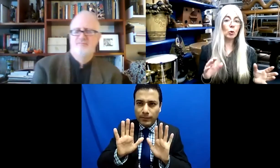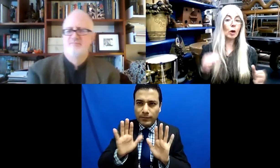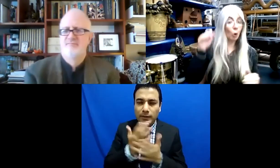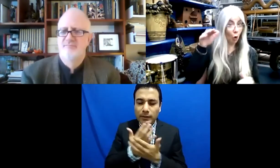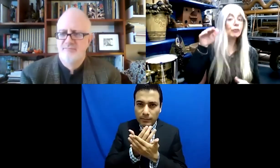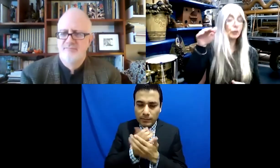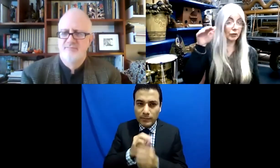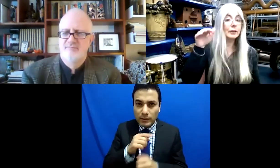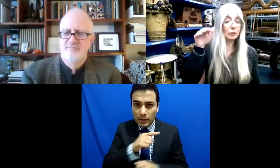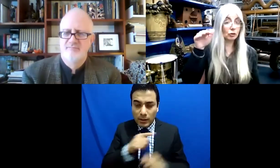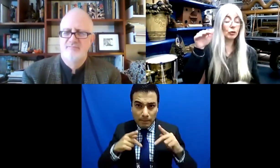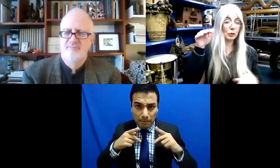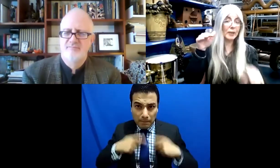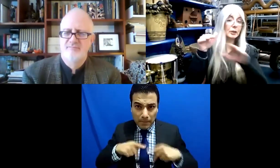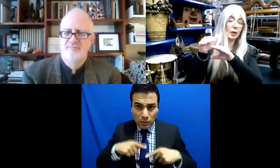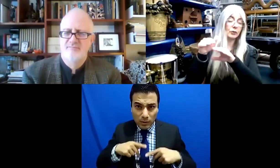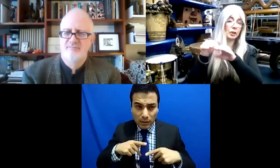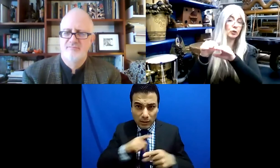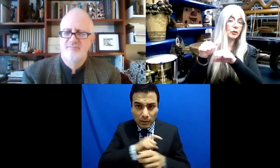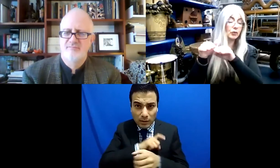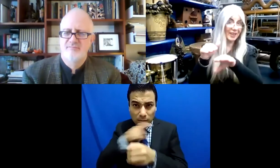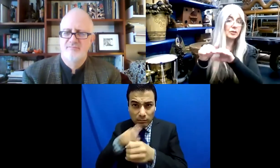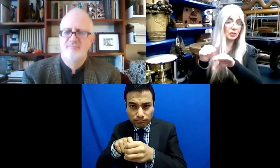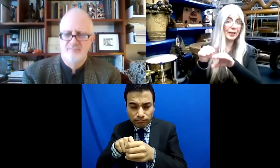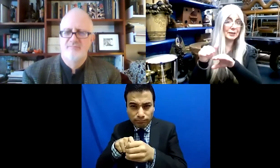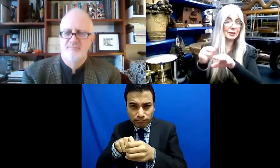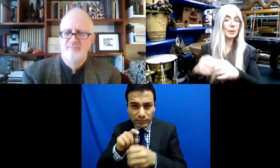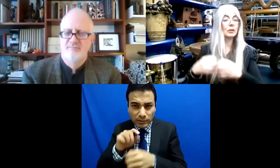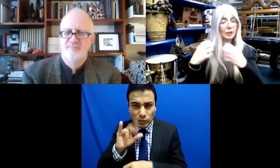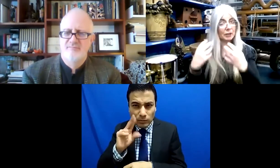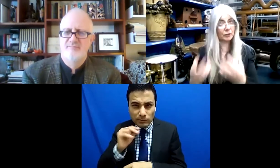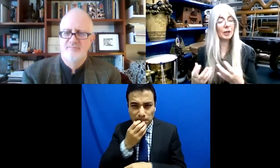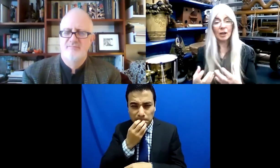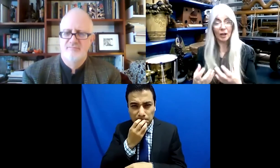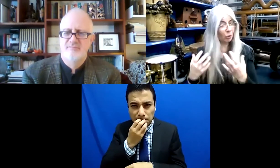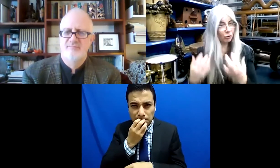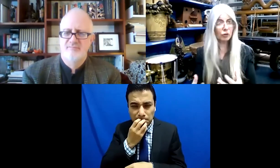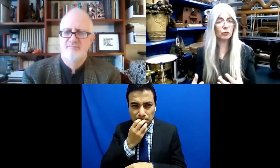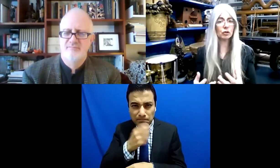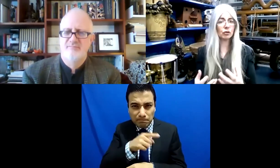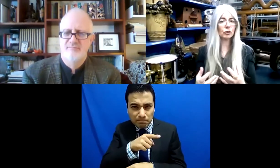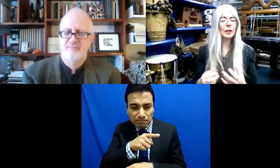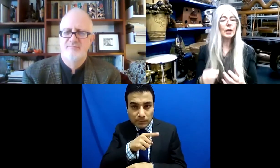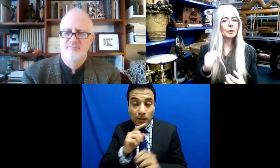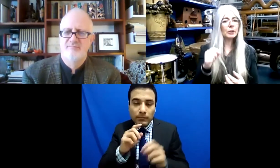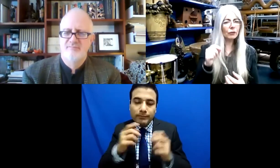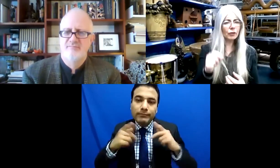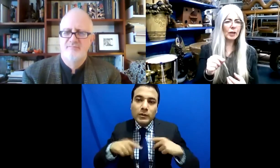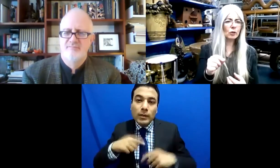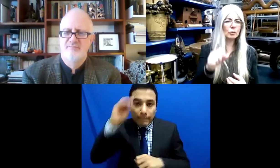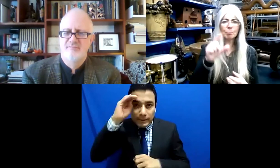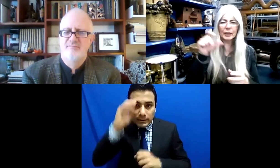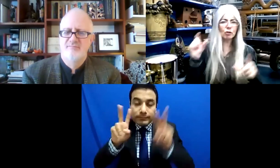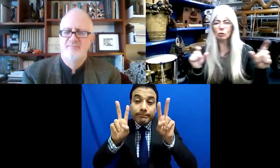o no aceptar a las personas que están desviados del estándar. Bueno, yo había